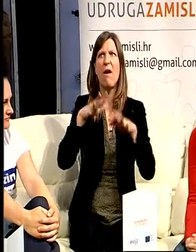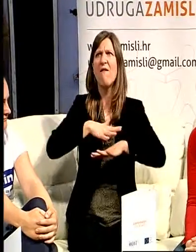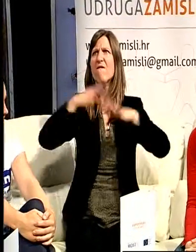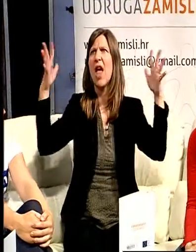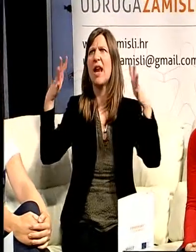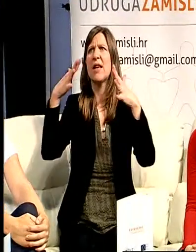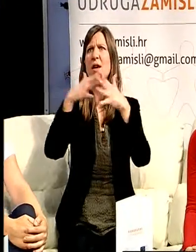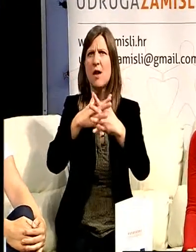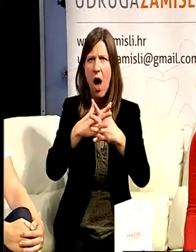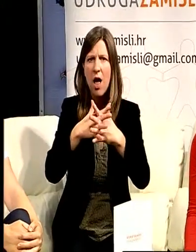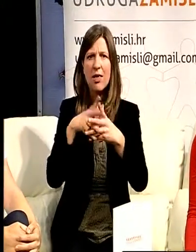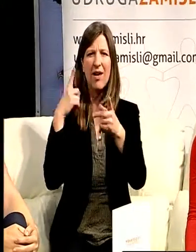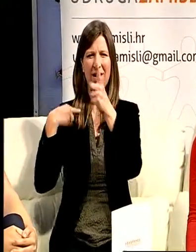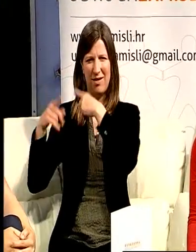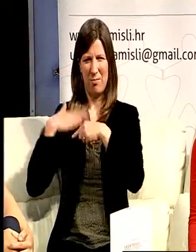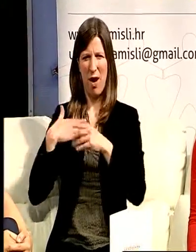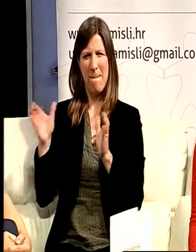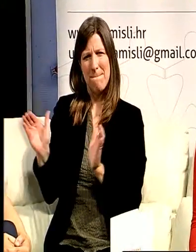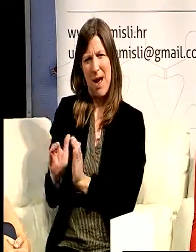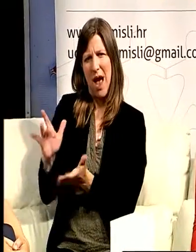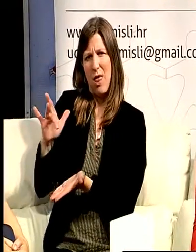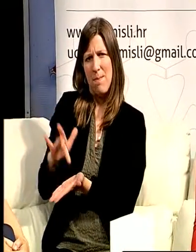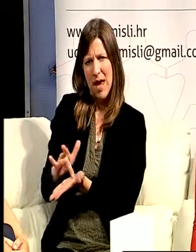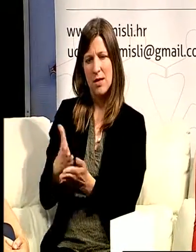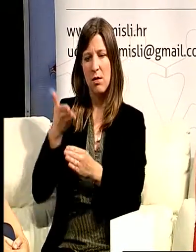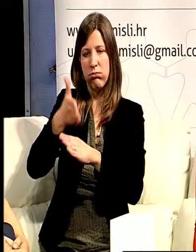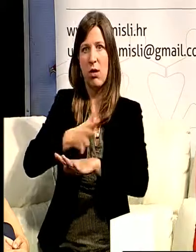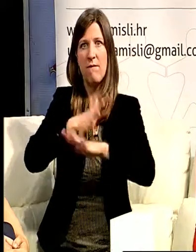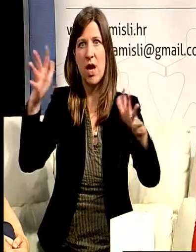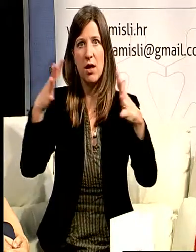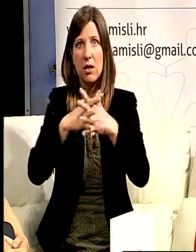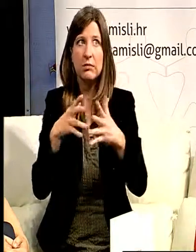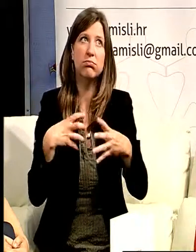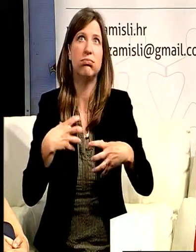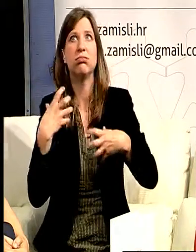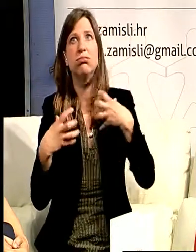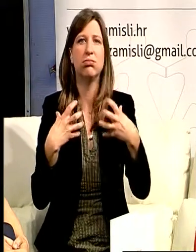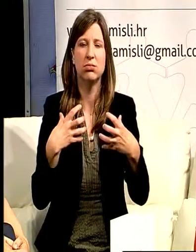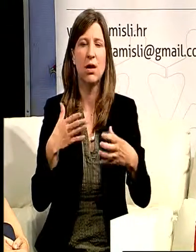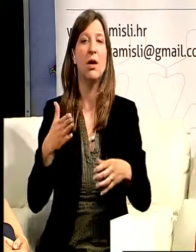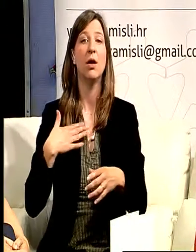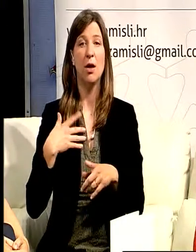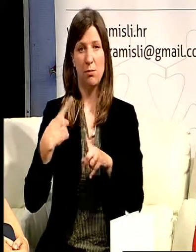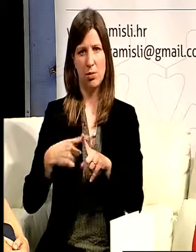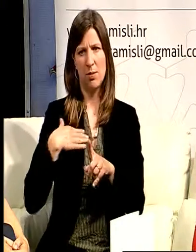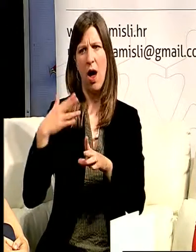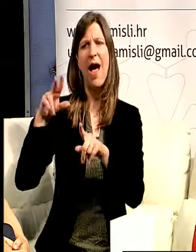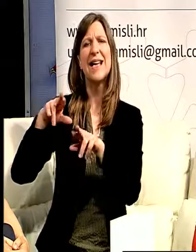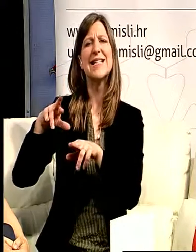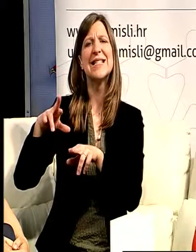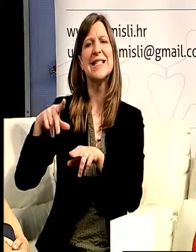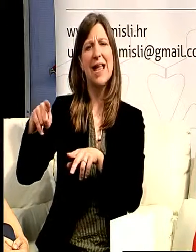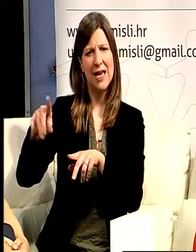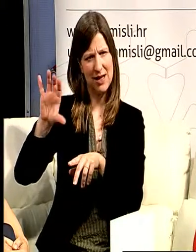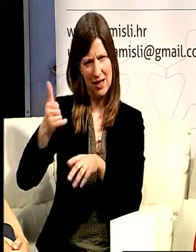od svoje okoline i svega što mi je poznato. Moja sestra je u tom trenutku ovdje studirala, tako da mi je toliko bilo